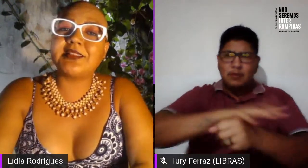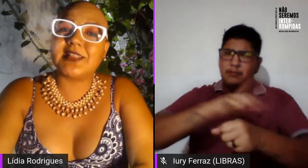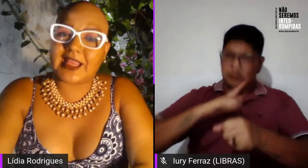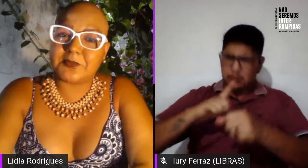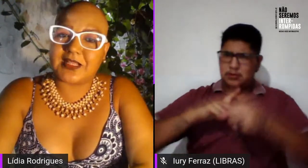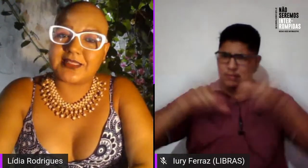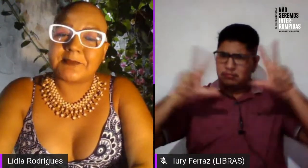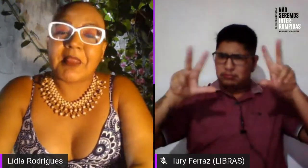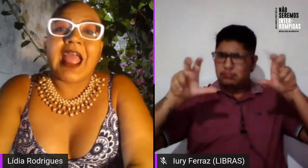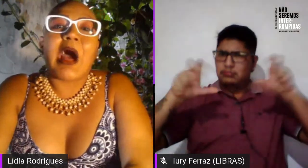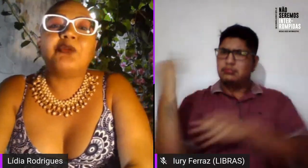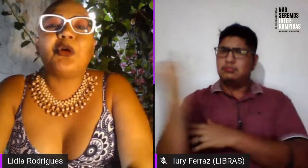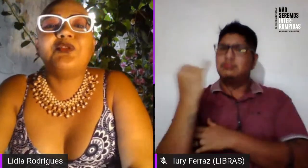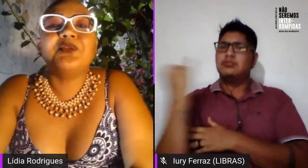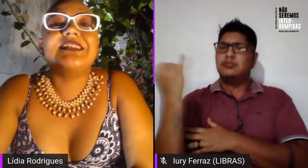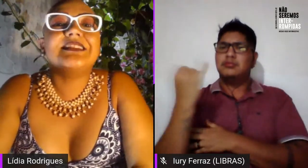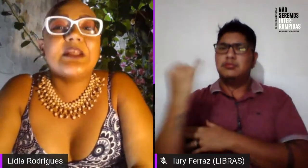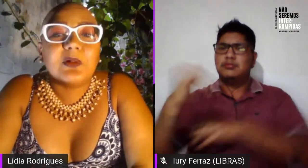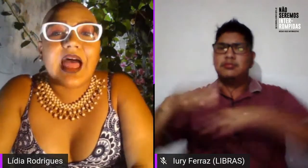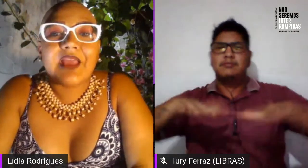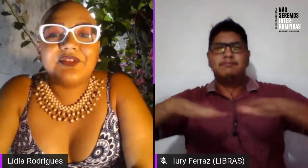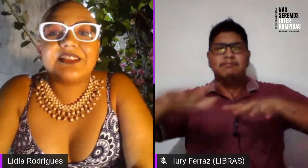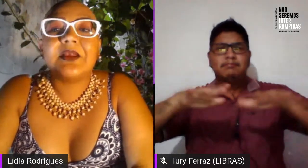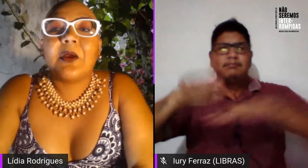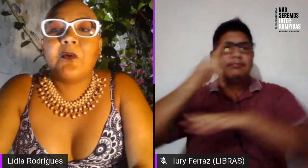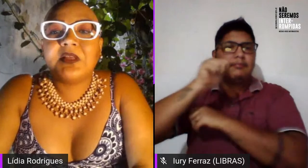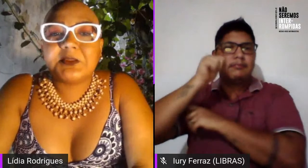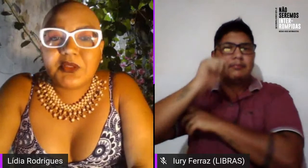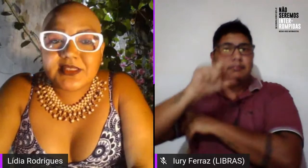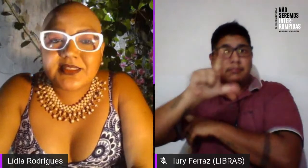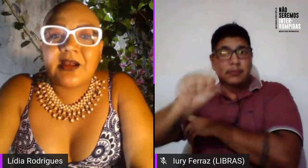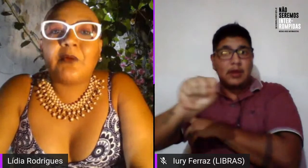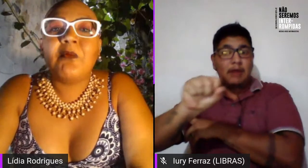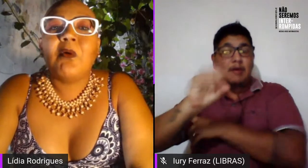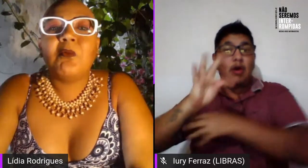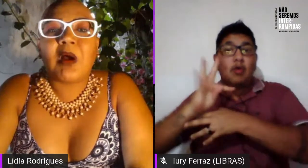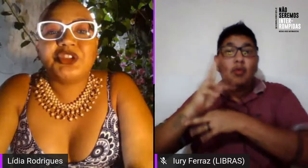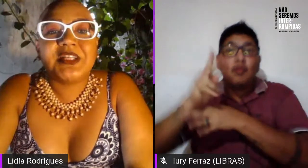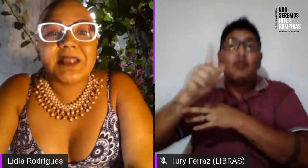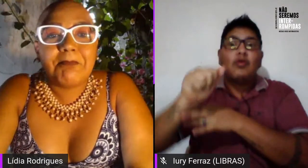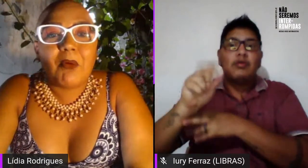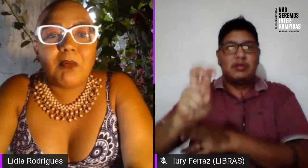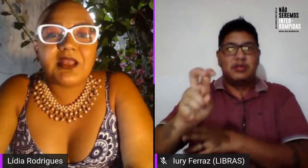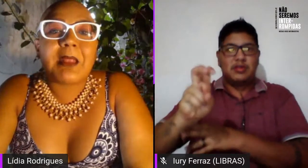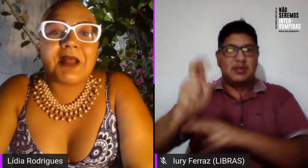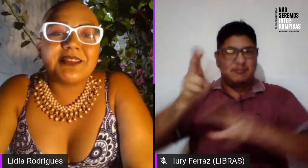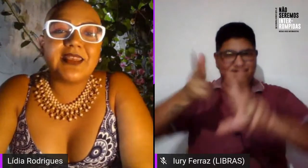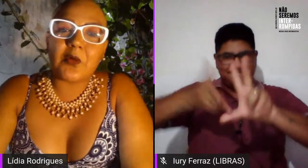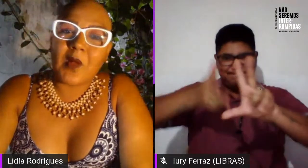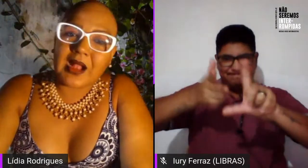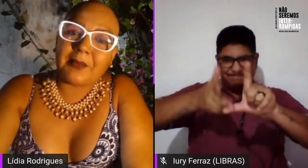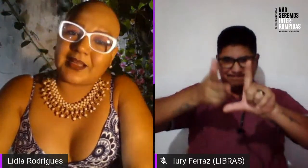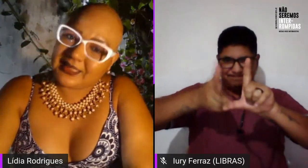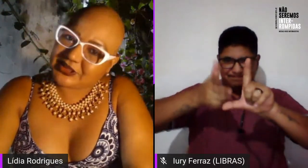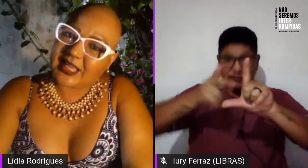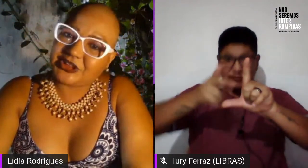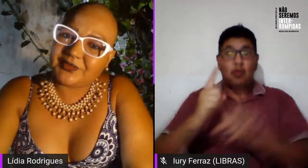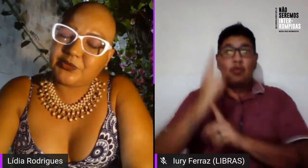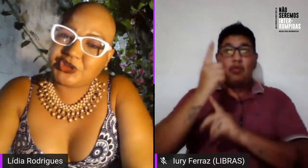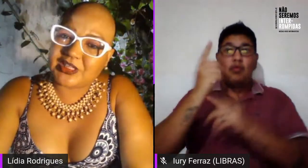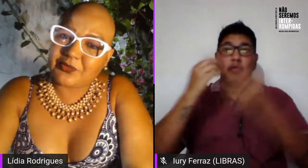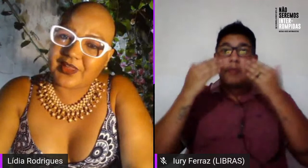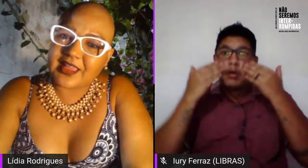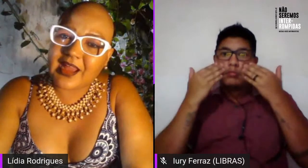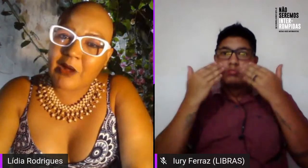movimento de mulheres lésbicas. Ao todo vão ser cinco lives, uma exposição, uma audiência pública em parceria com a Câmara